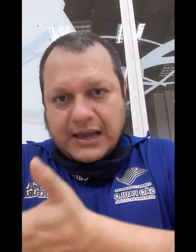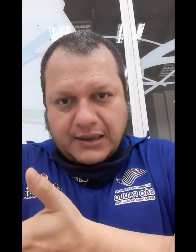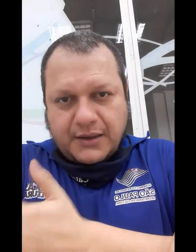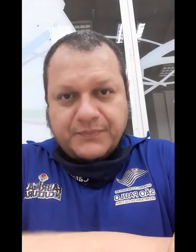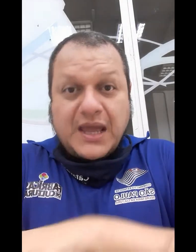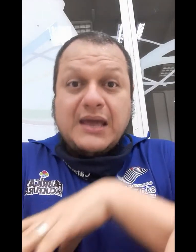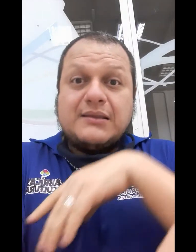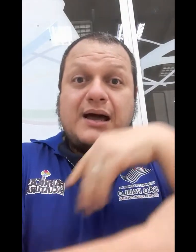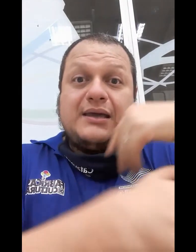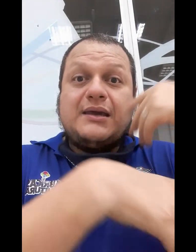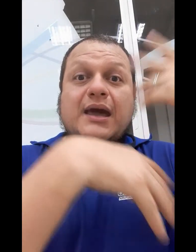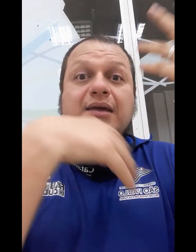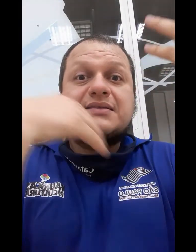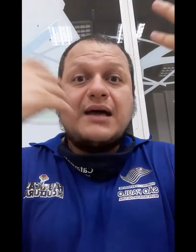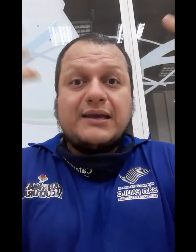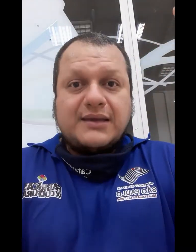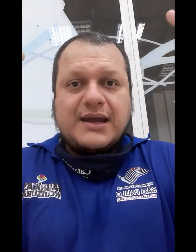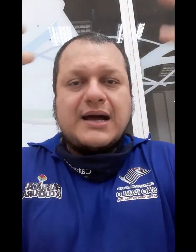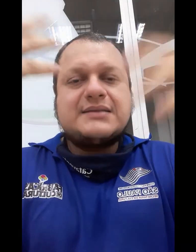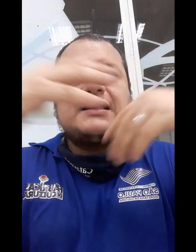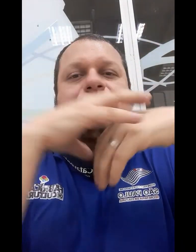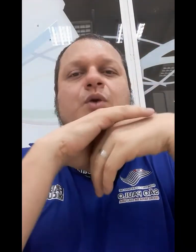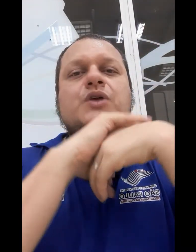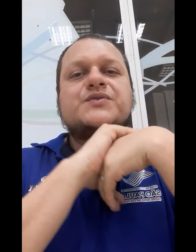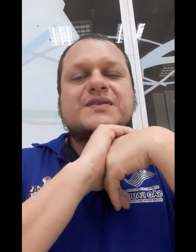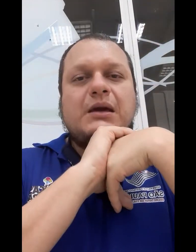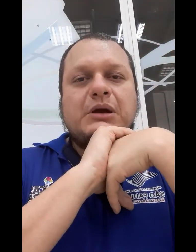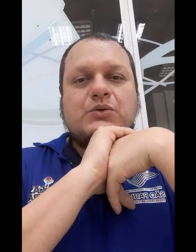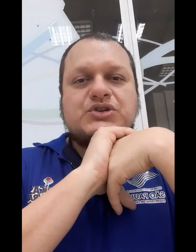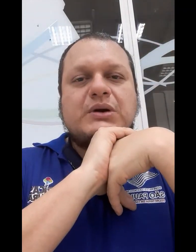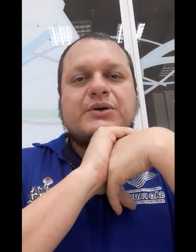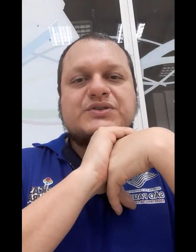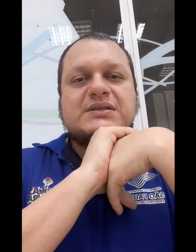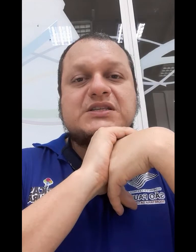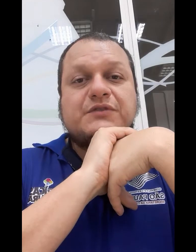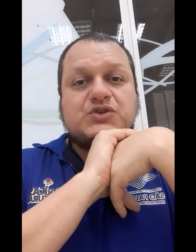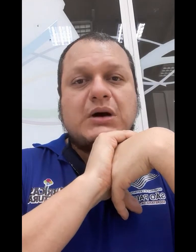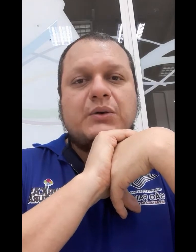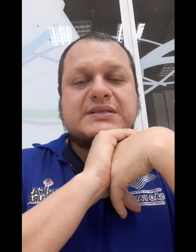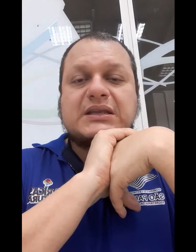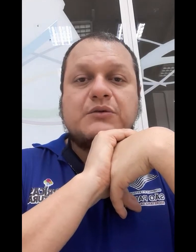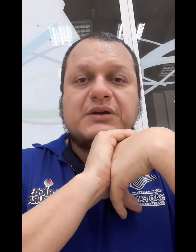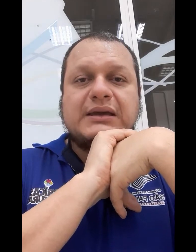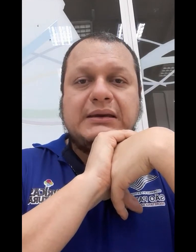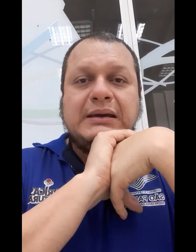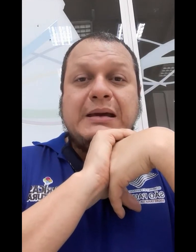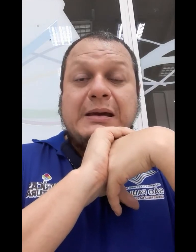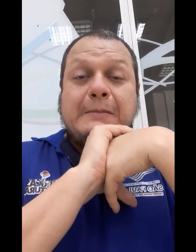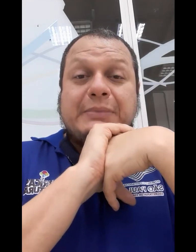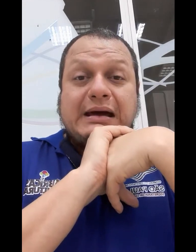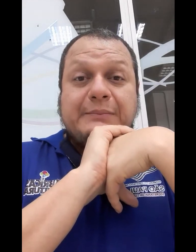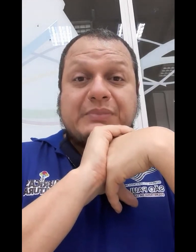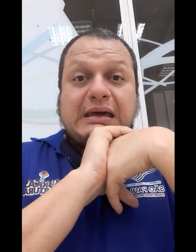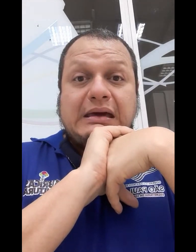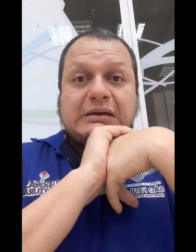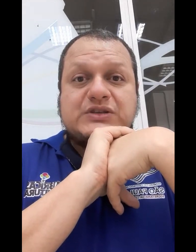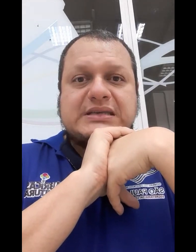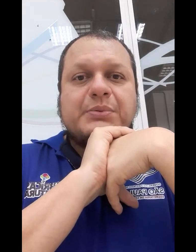aqui, tá? E quem está indo em casa, o nosso esquema é continuar com as nossas videoaulas, então eu vim aqui para dizer para